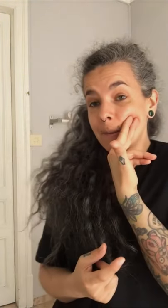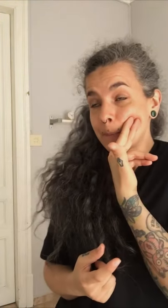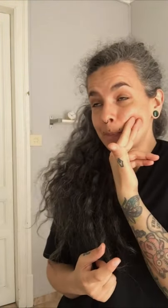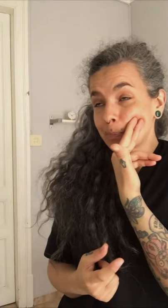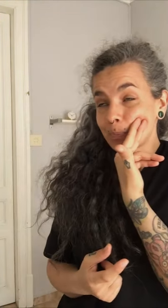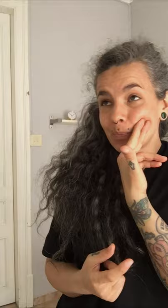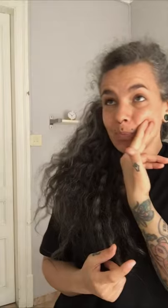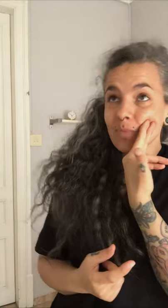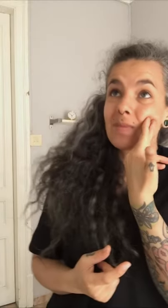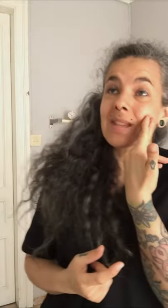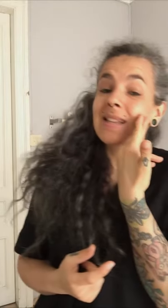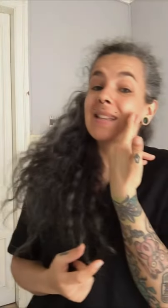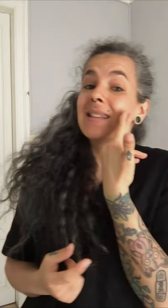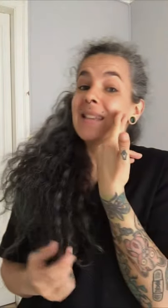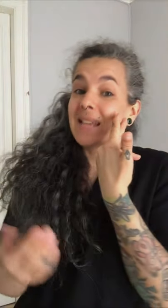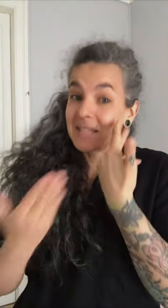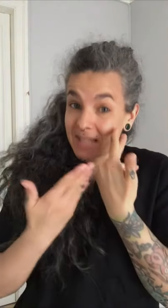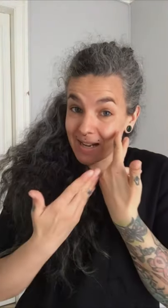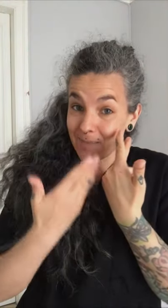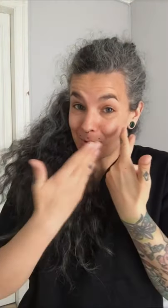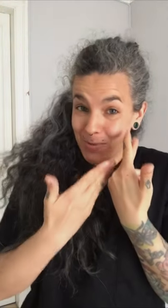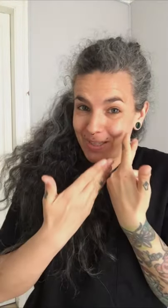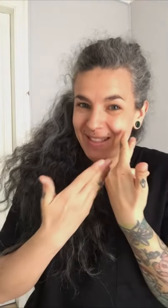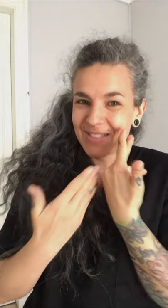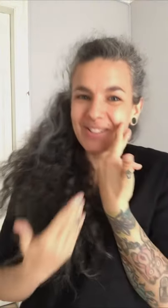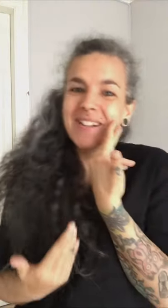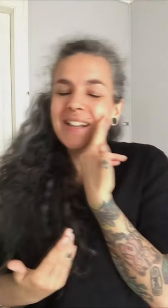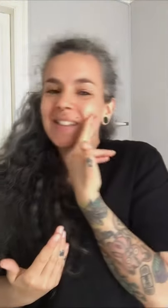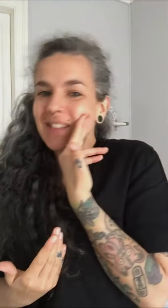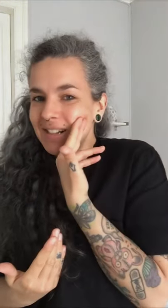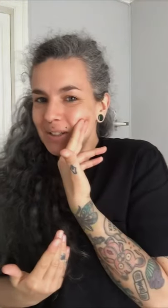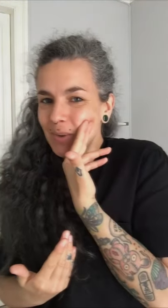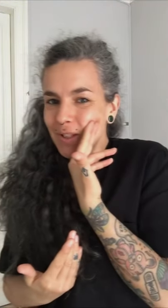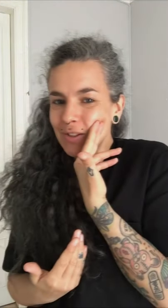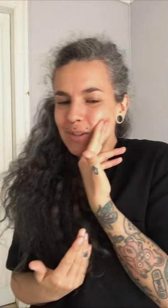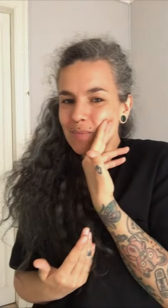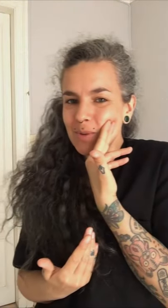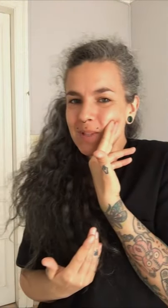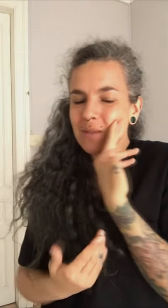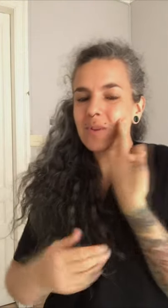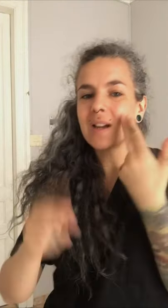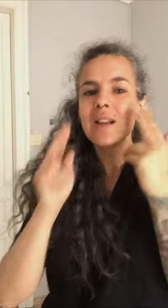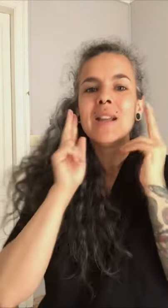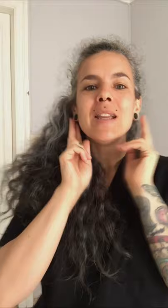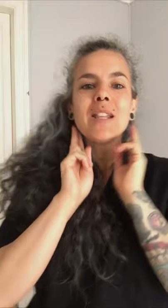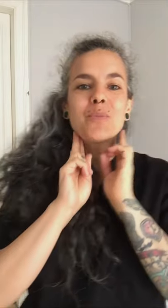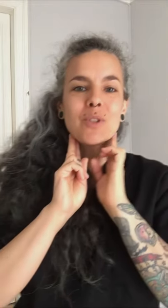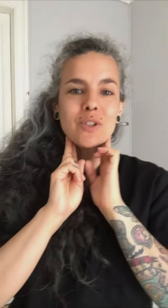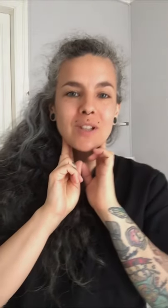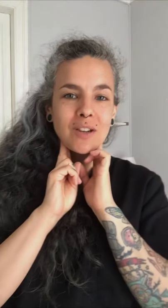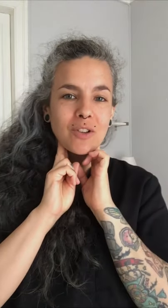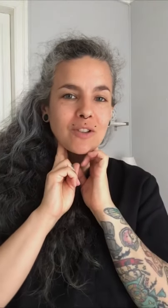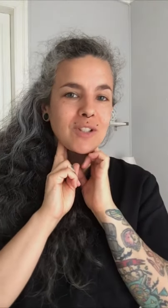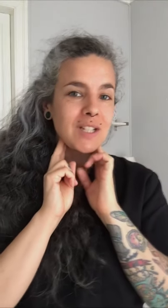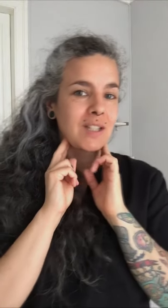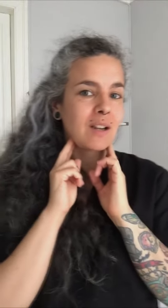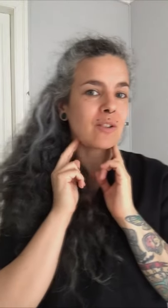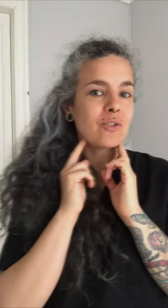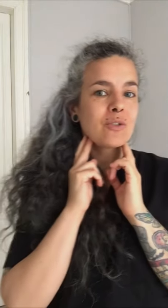externa, pero por dentro de la articulación temporomandibular. Y después los terigoideos externos,